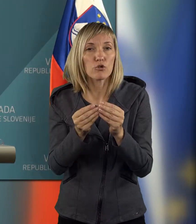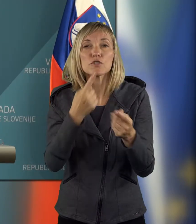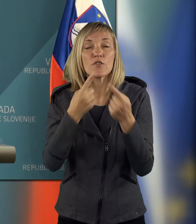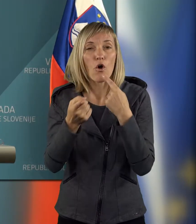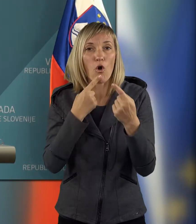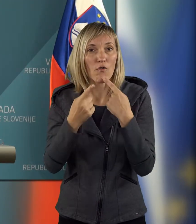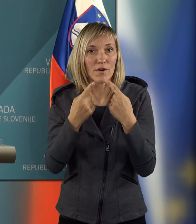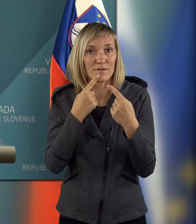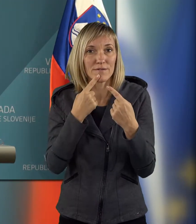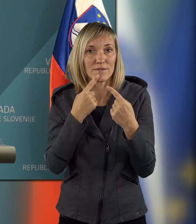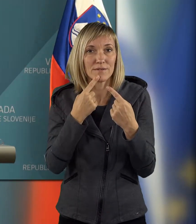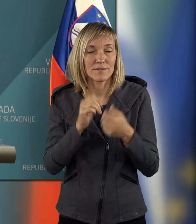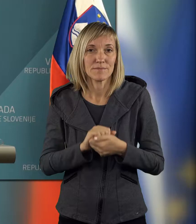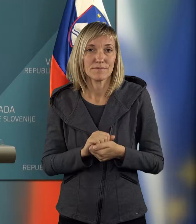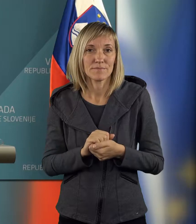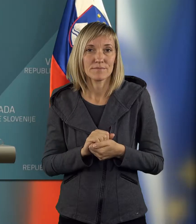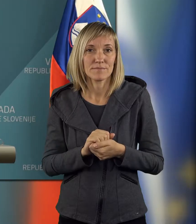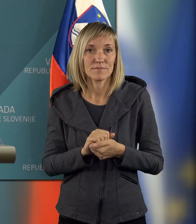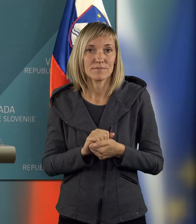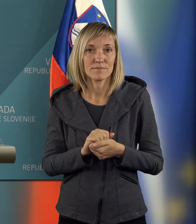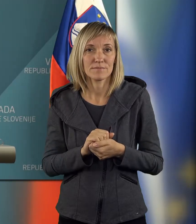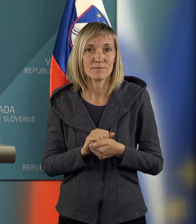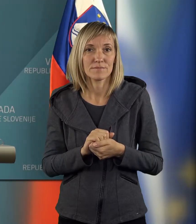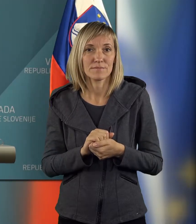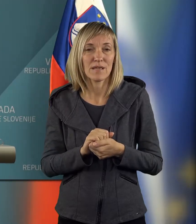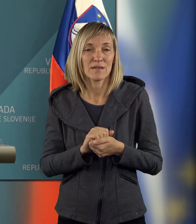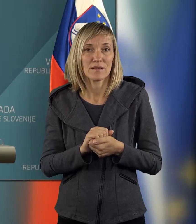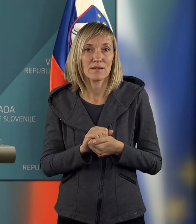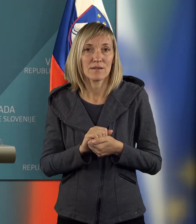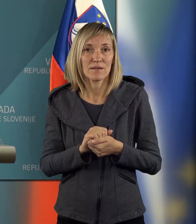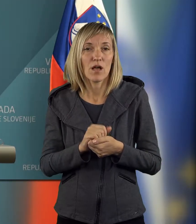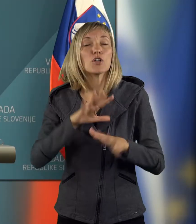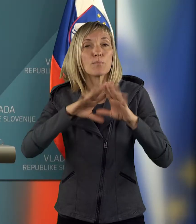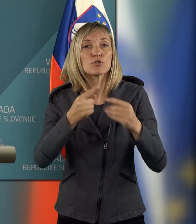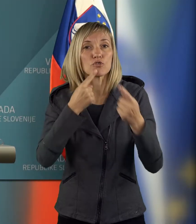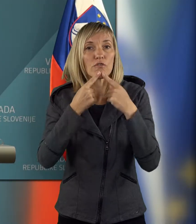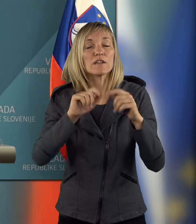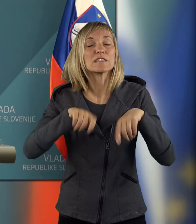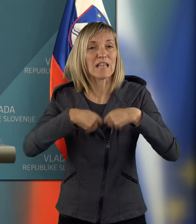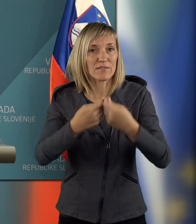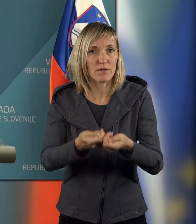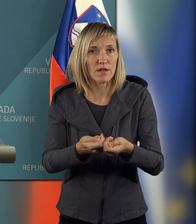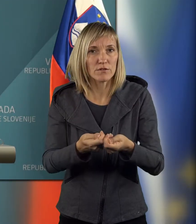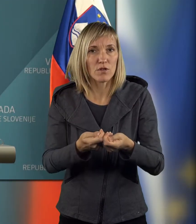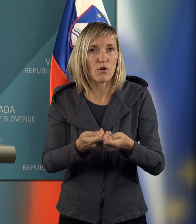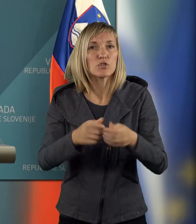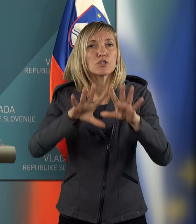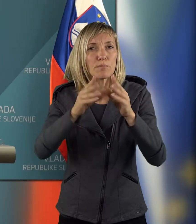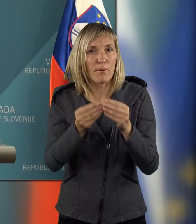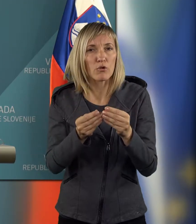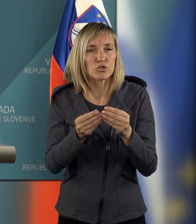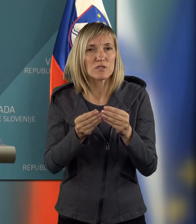dogovora z podelitvijo enk določenih operacij v